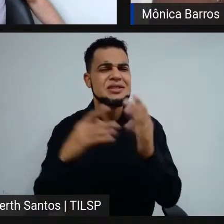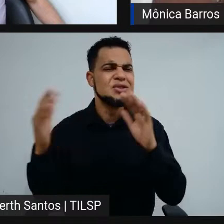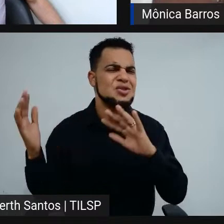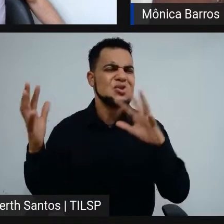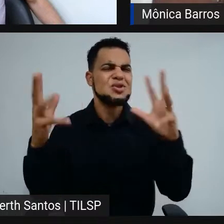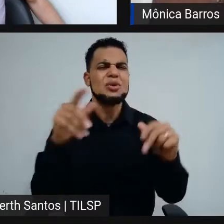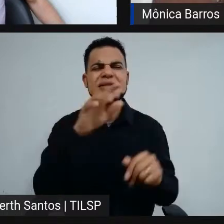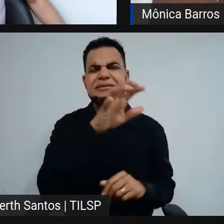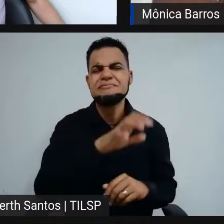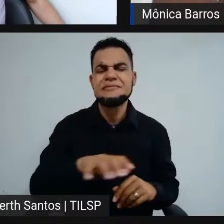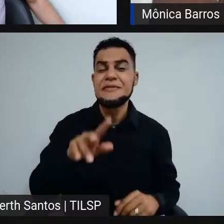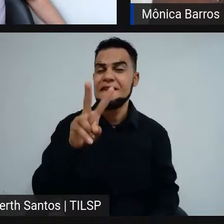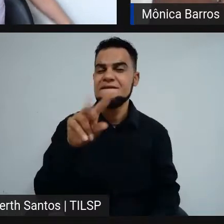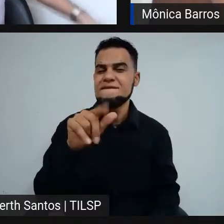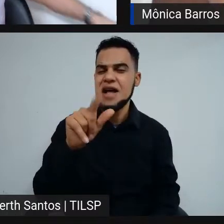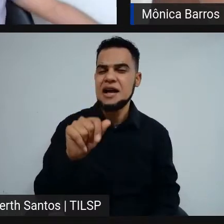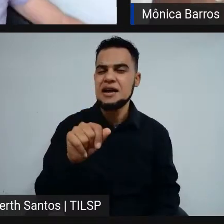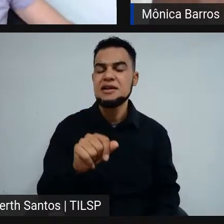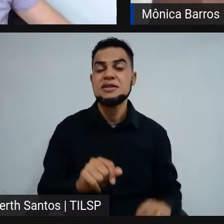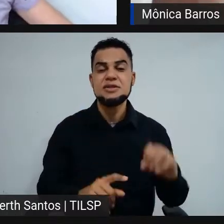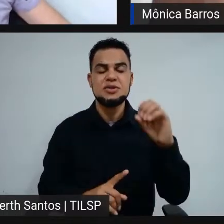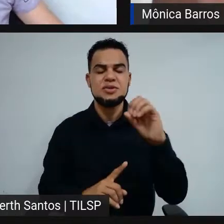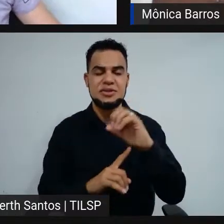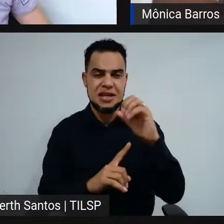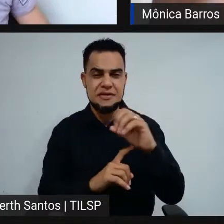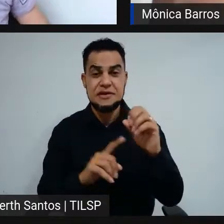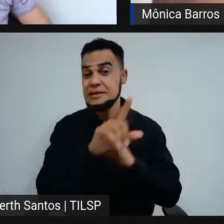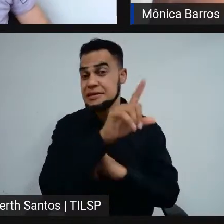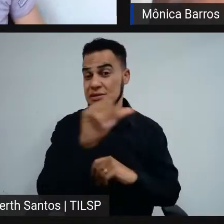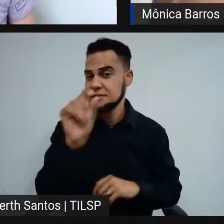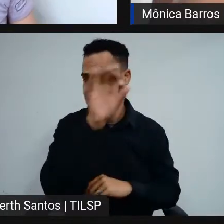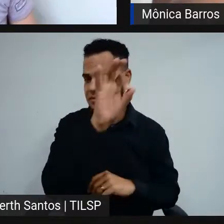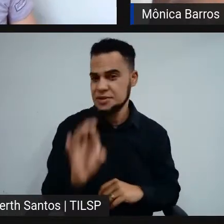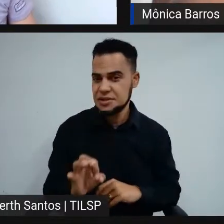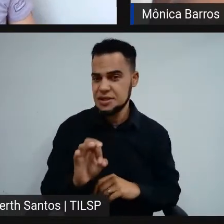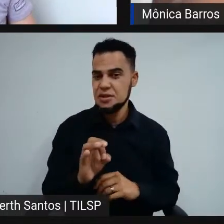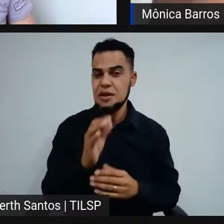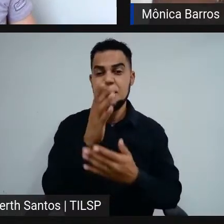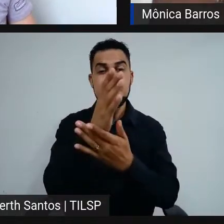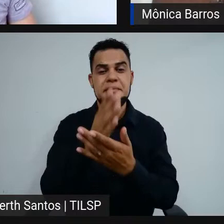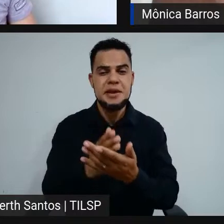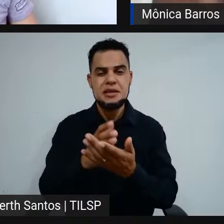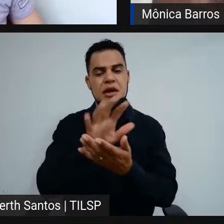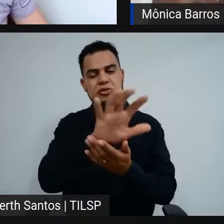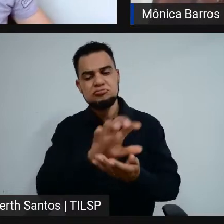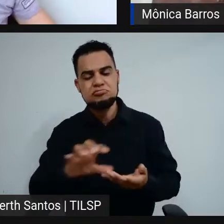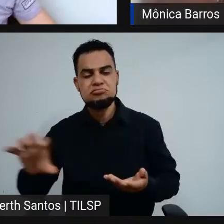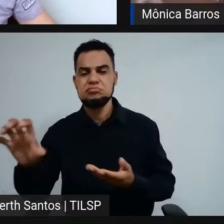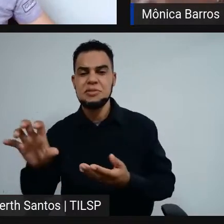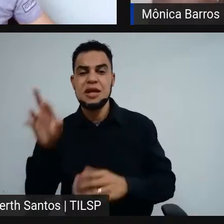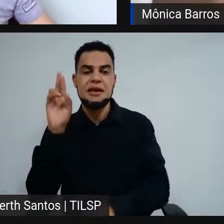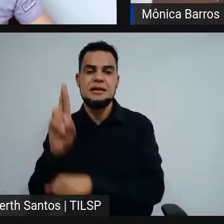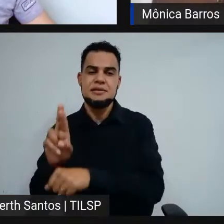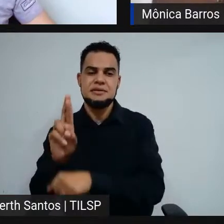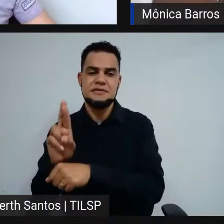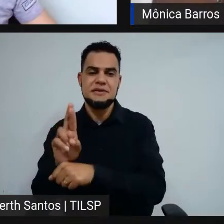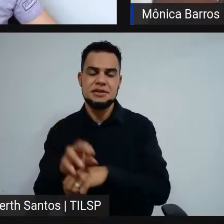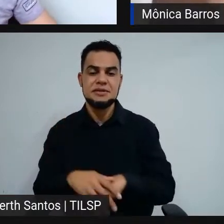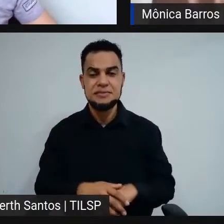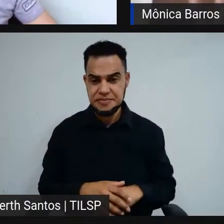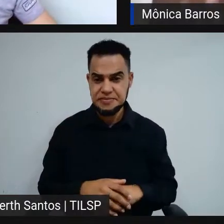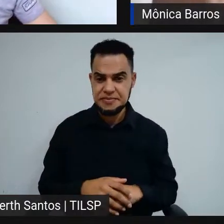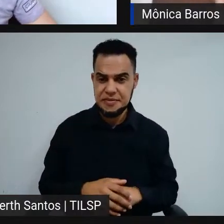vagas que nós temos no Instituto, dos 100% de vagas, metade dessas vagas são reservadas, então